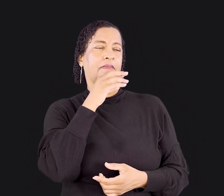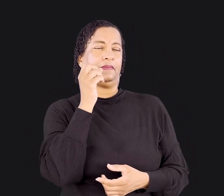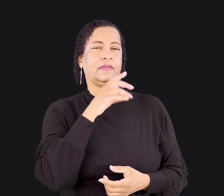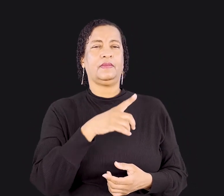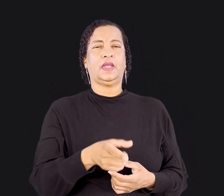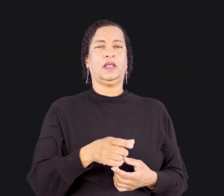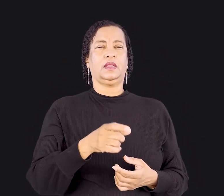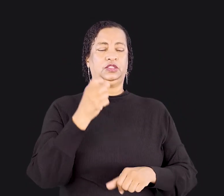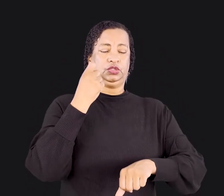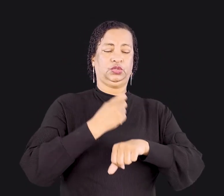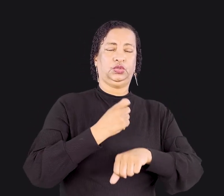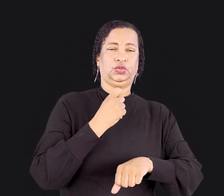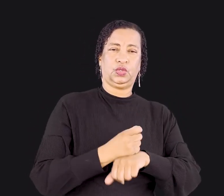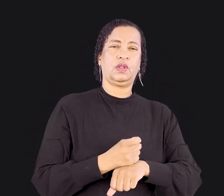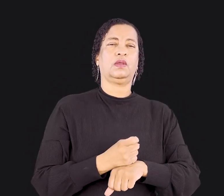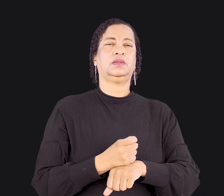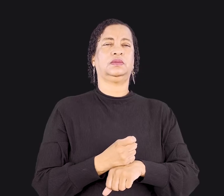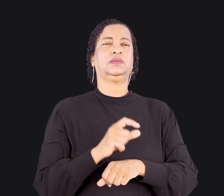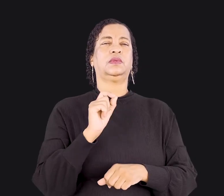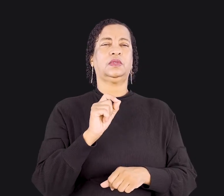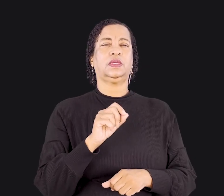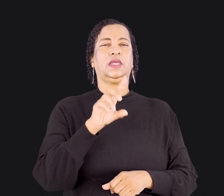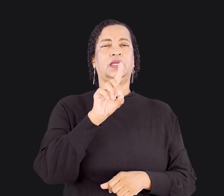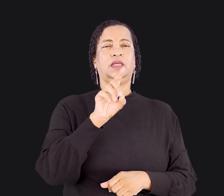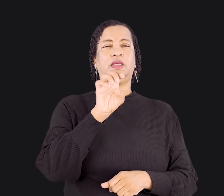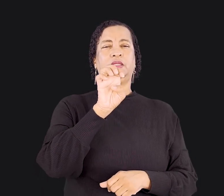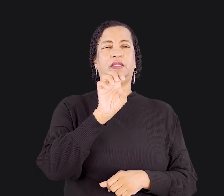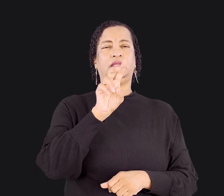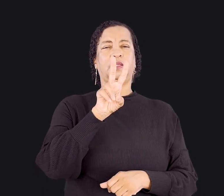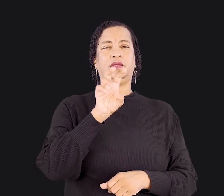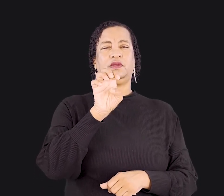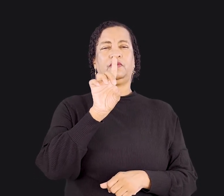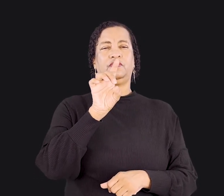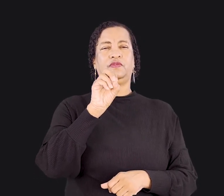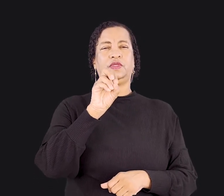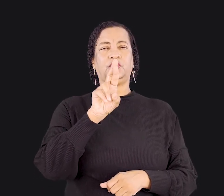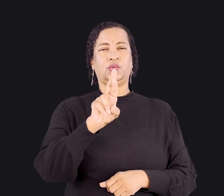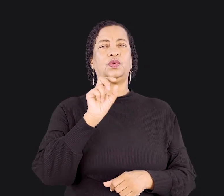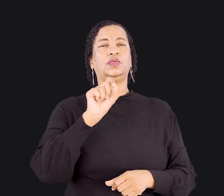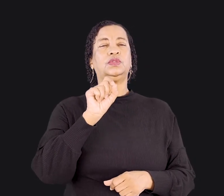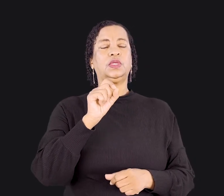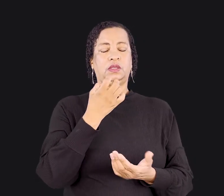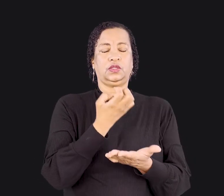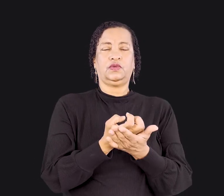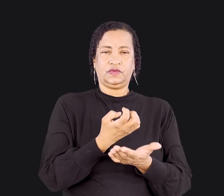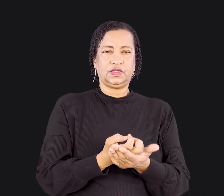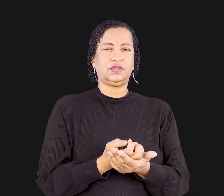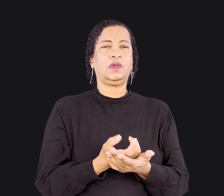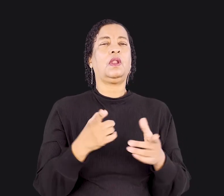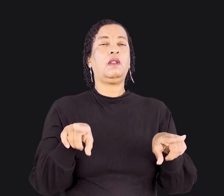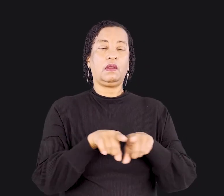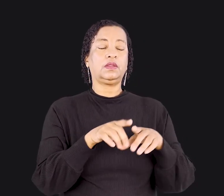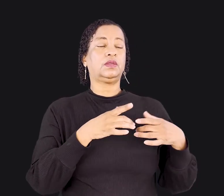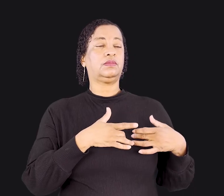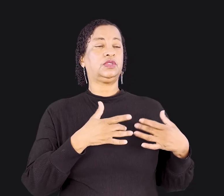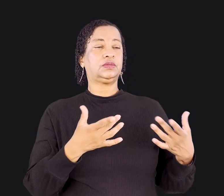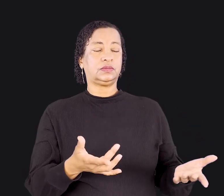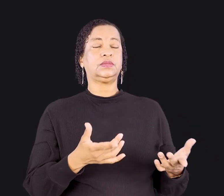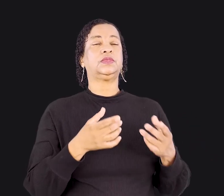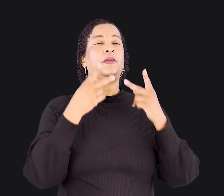Devedor do quê, hein? Do evangelho. Em segundo lugar, ele diz, Estou disposto a pregar o evangelho também a vocês que estão em Roma.